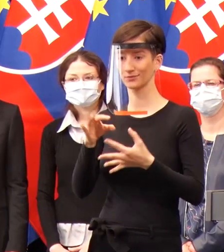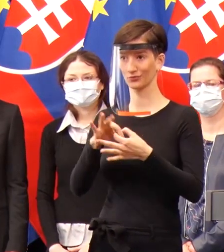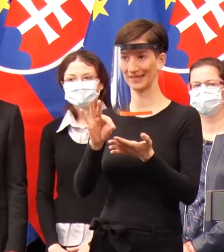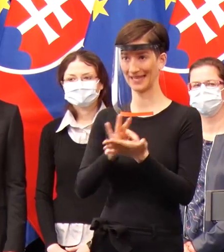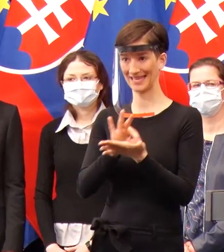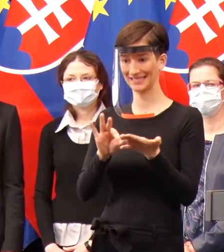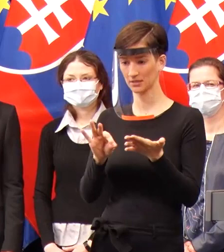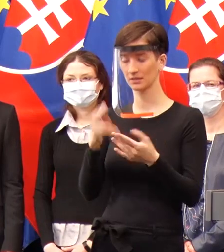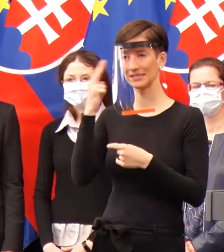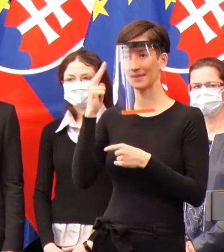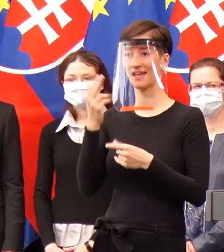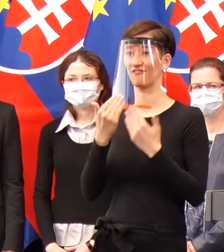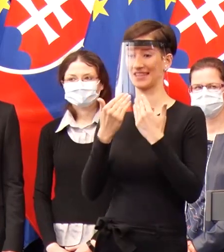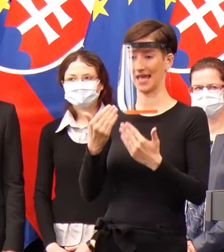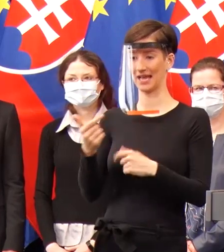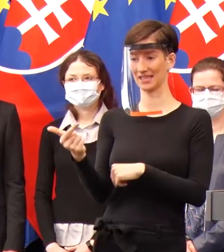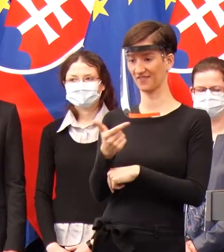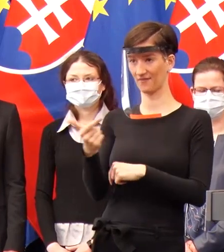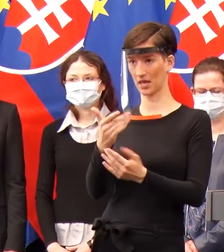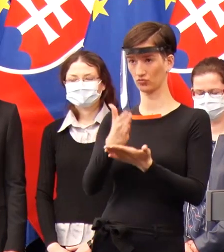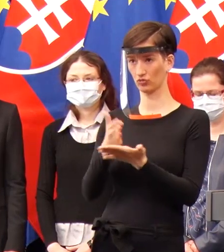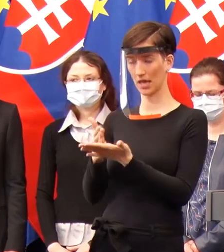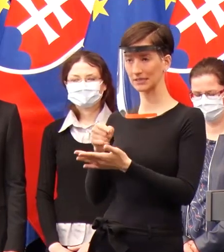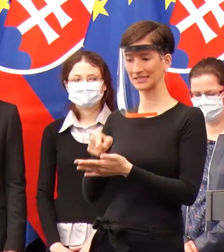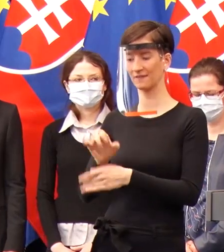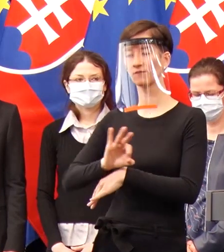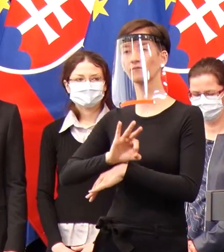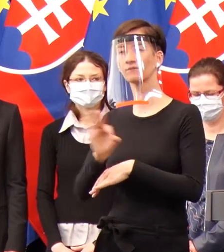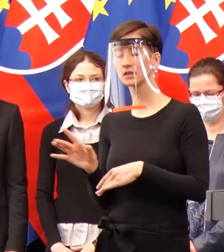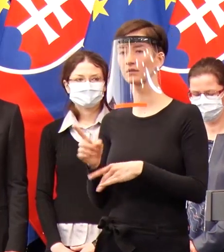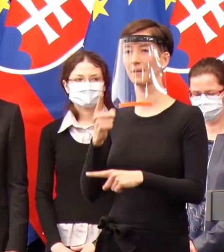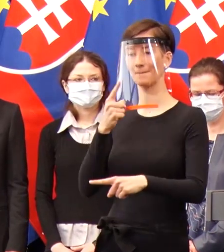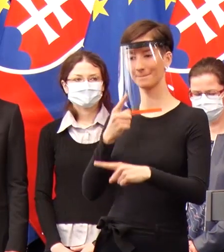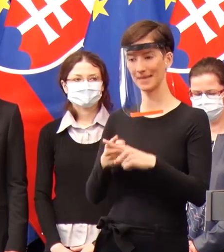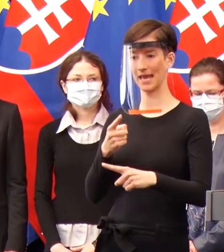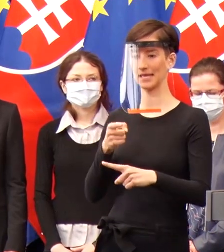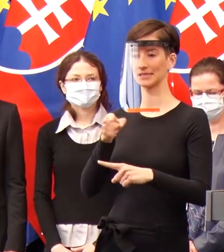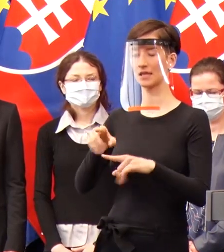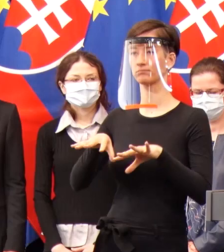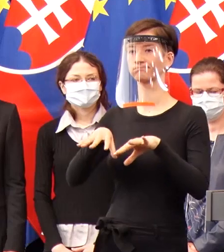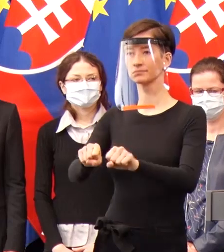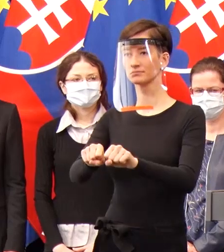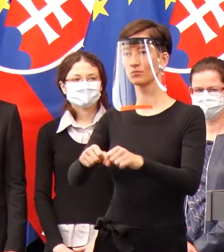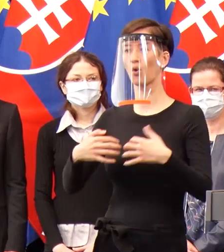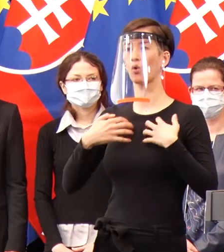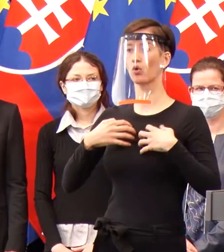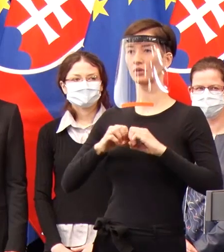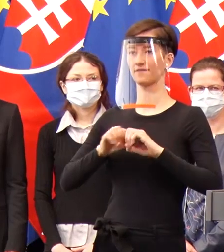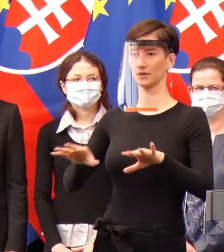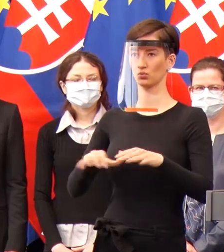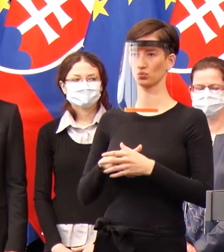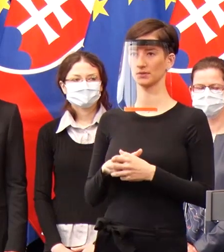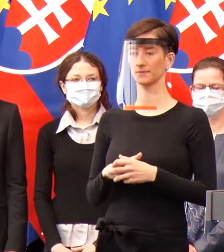vďaka ním vieme presne detekovať koronavírus, SARS-CoV-2.